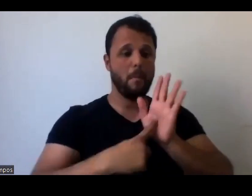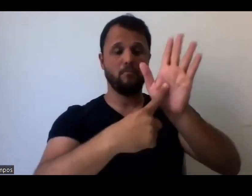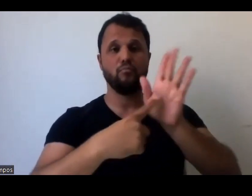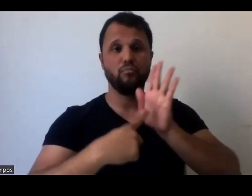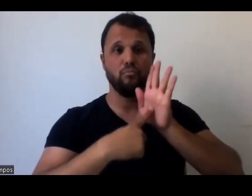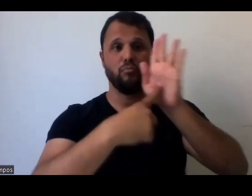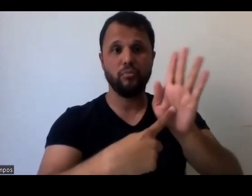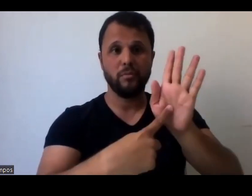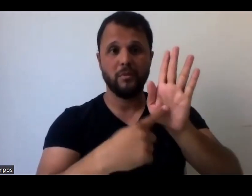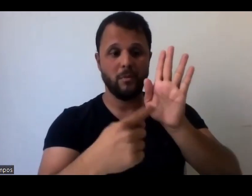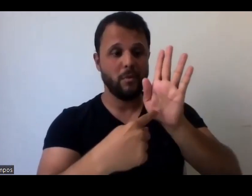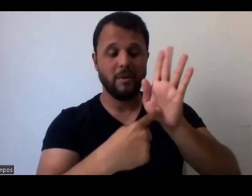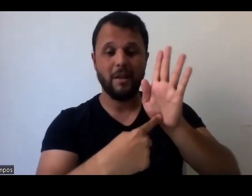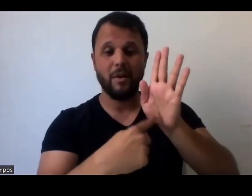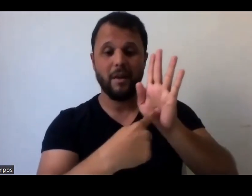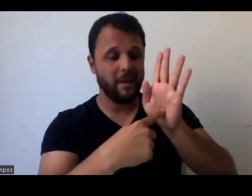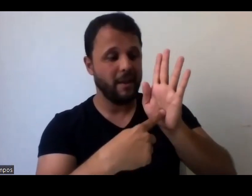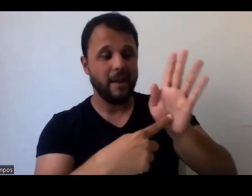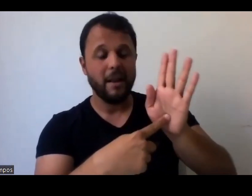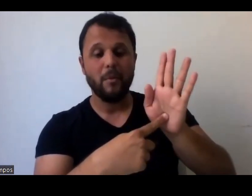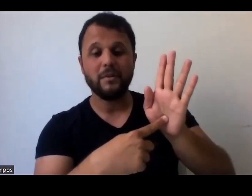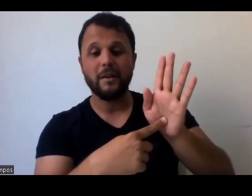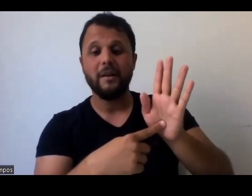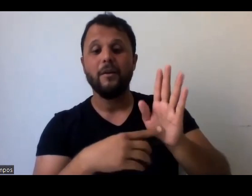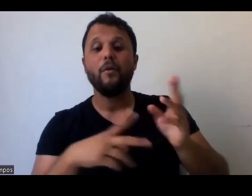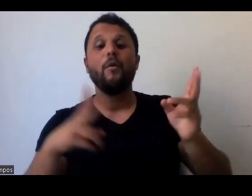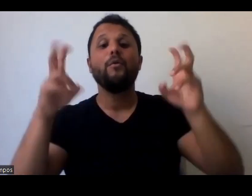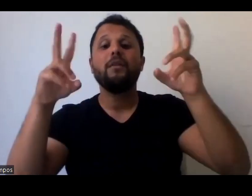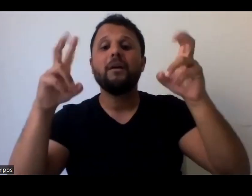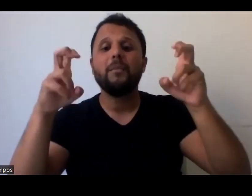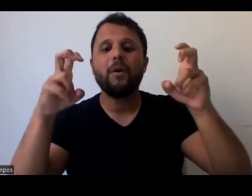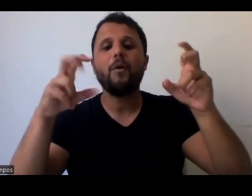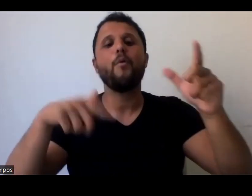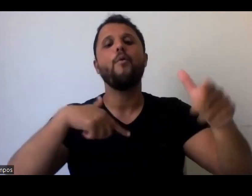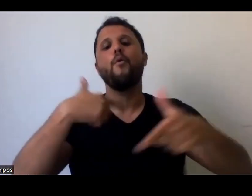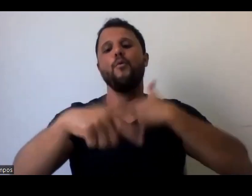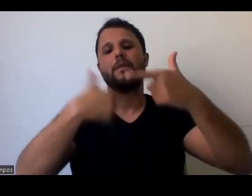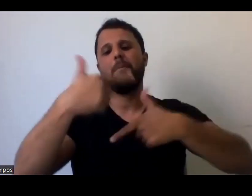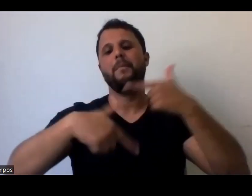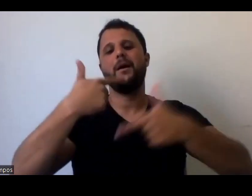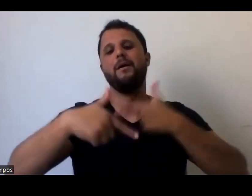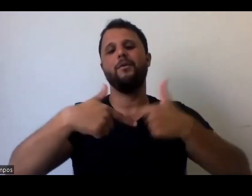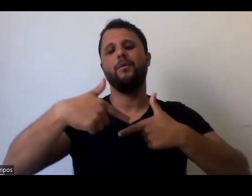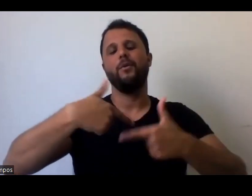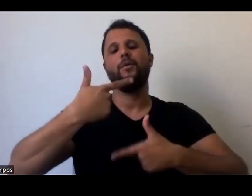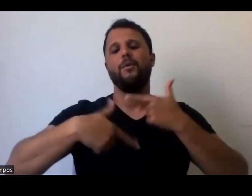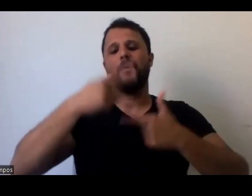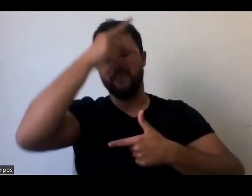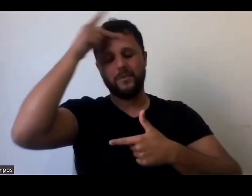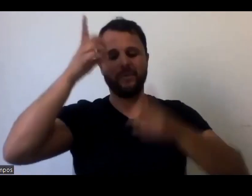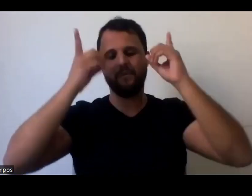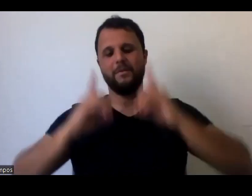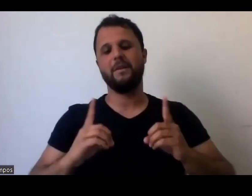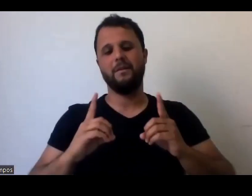falar do trabalho da pessoa com deficiência no estado de São Paulo, né, das outras formas de percepção e criação, né, a